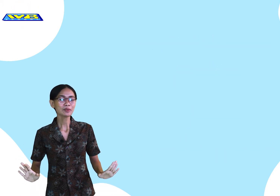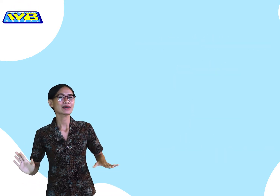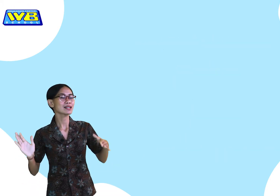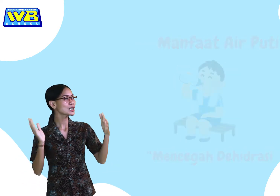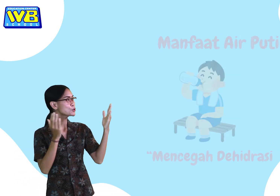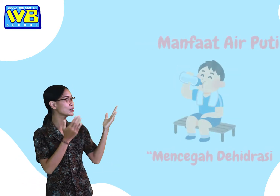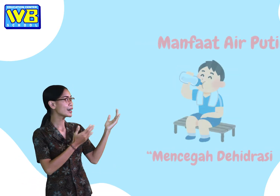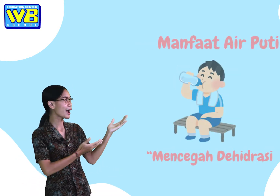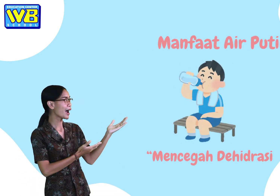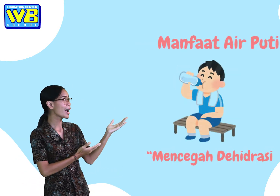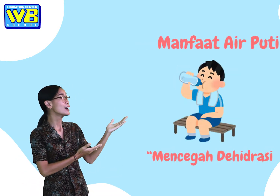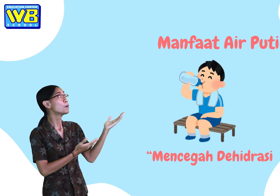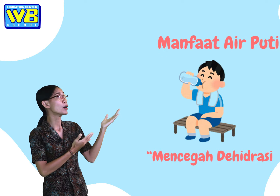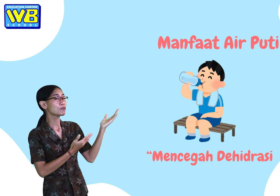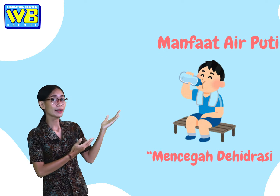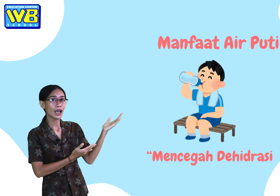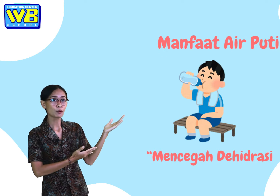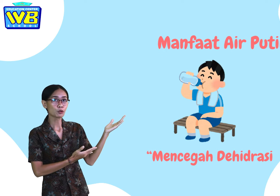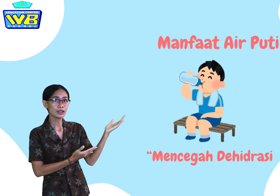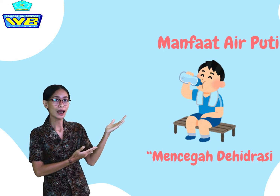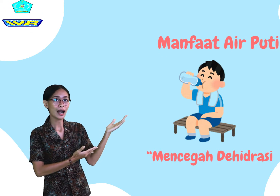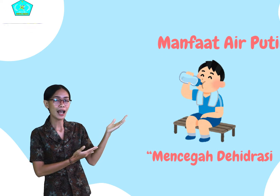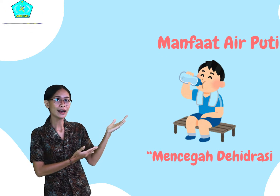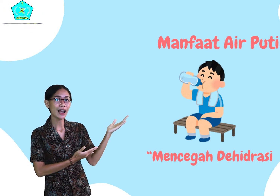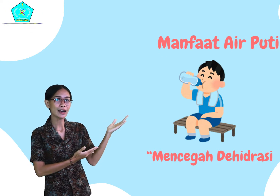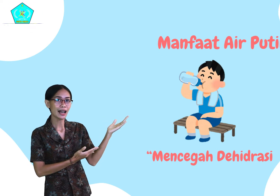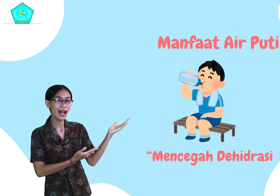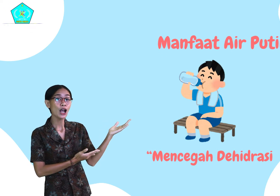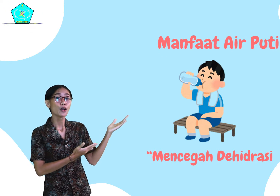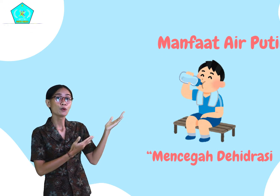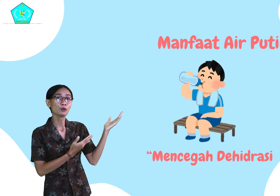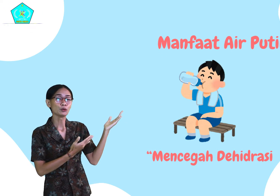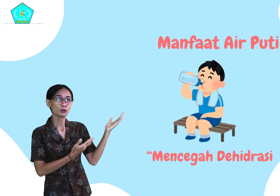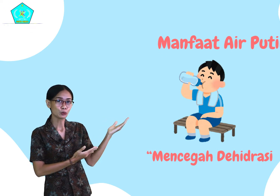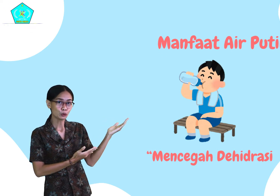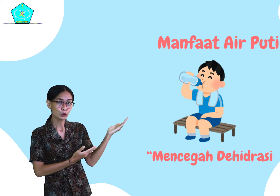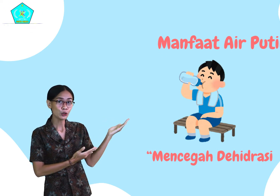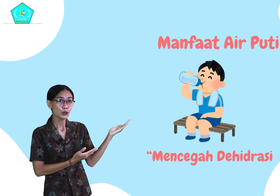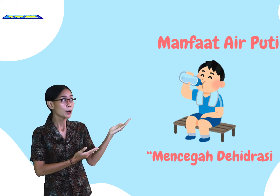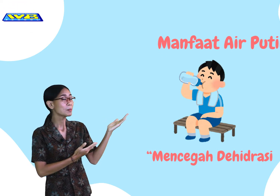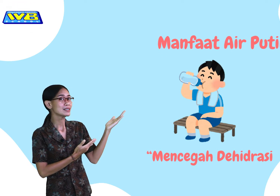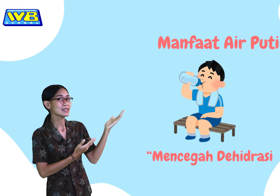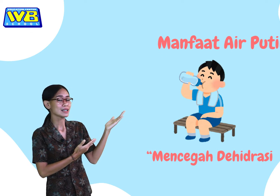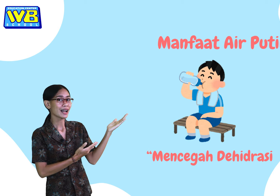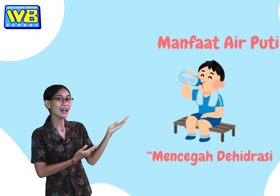Selanjutnya, manfaat air putih yang lain adalah untuk mencegah